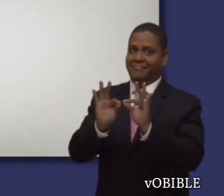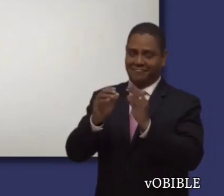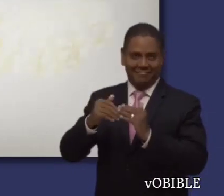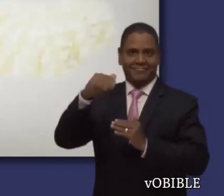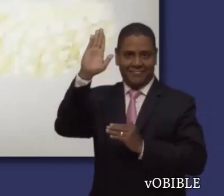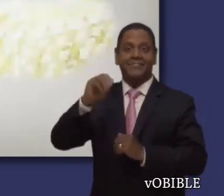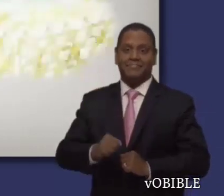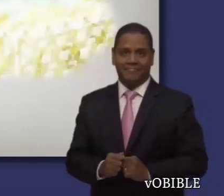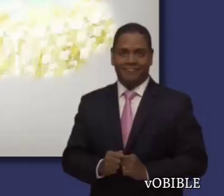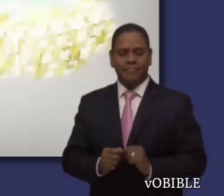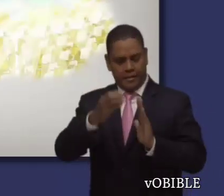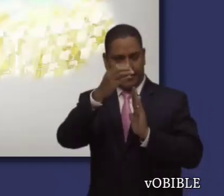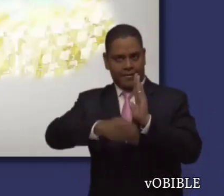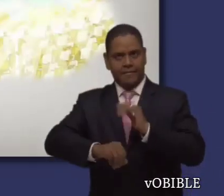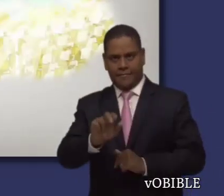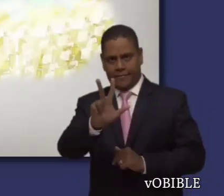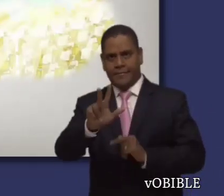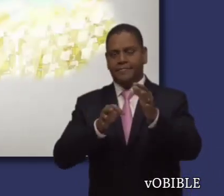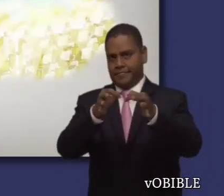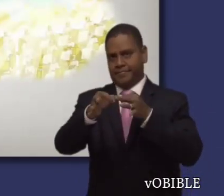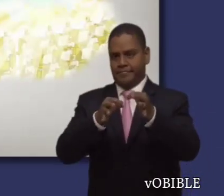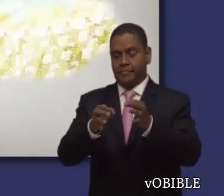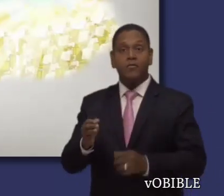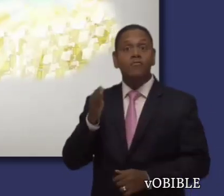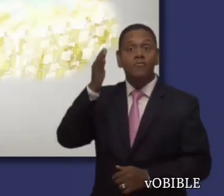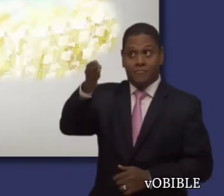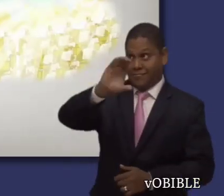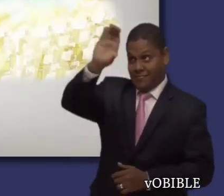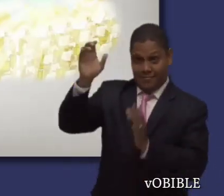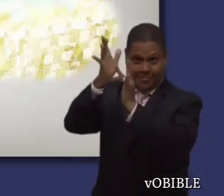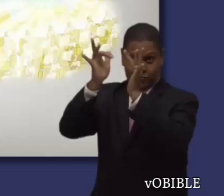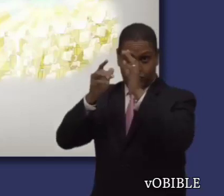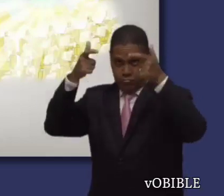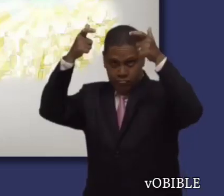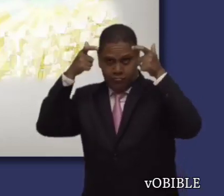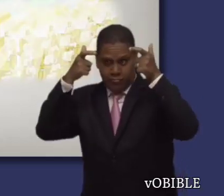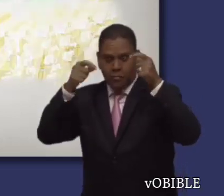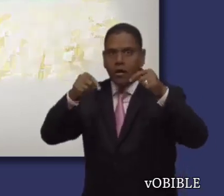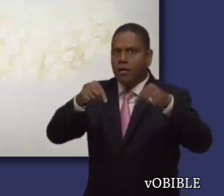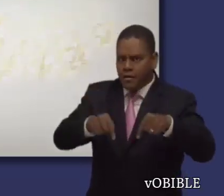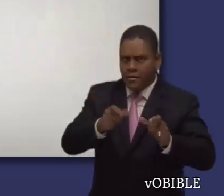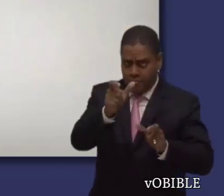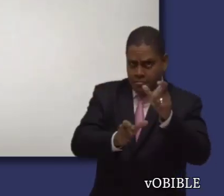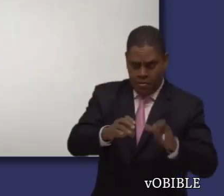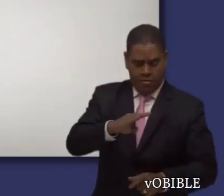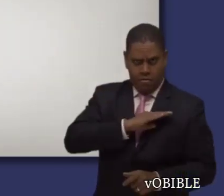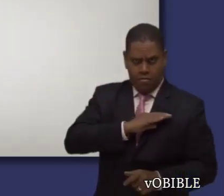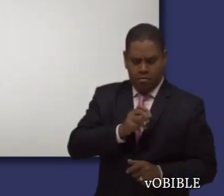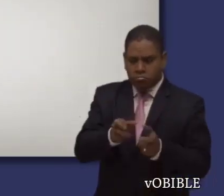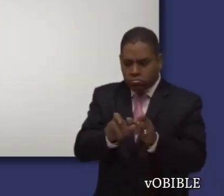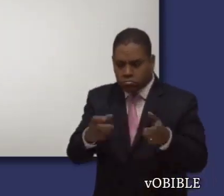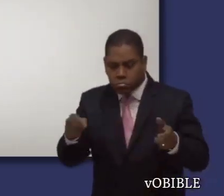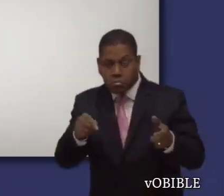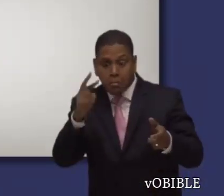El capítulo 3 describe lo que ocurriría cuando Cristo fuera el rey del reino. Pedro dijo que en ese